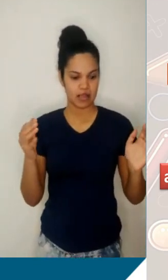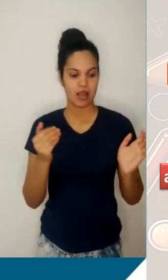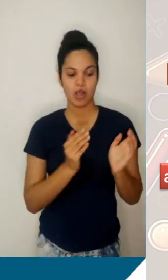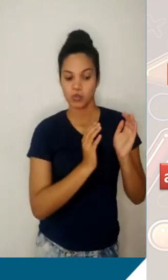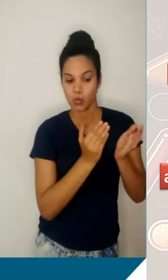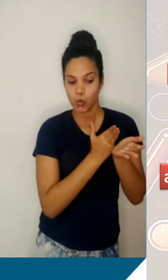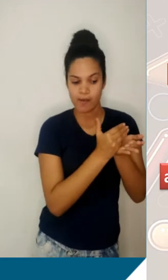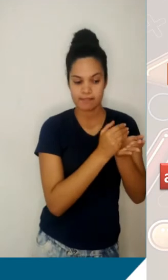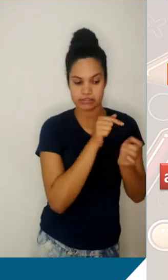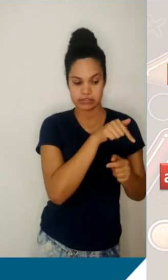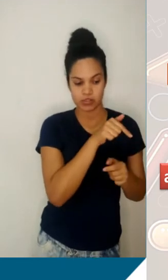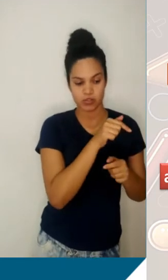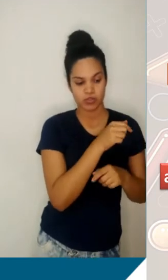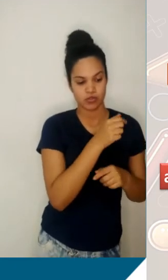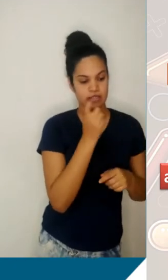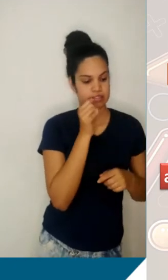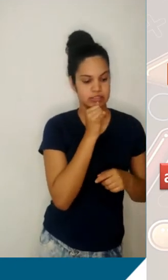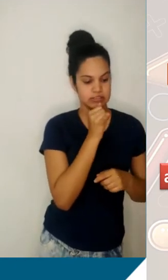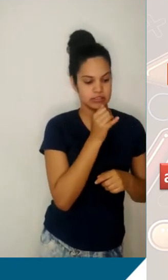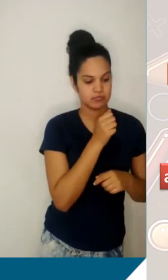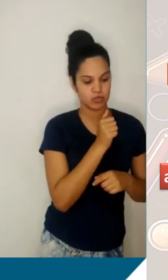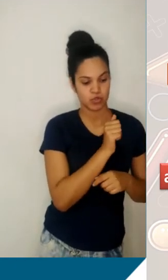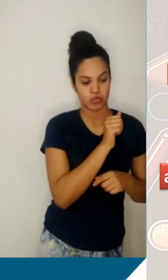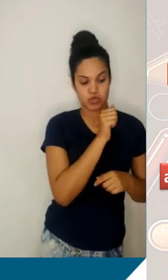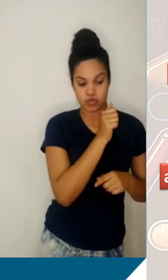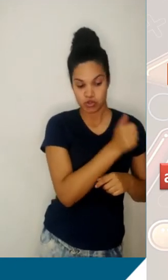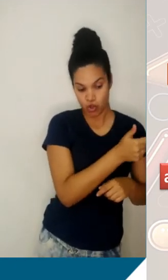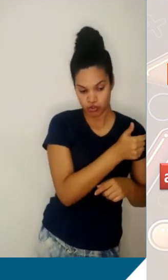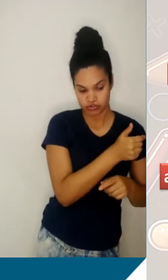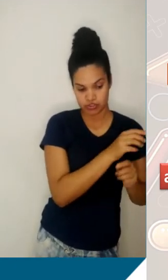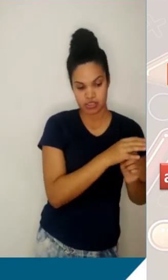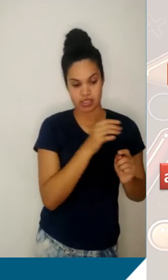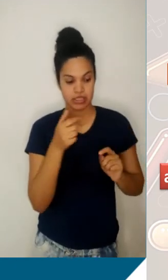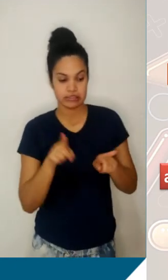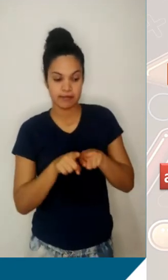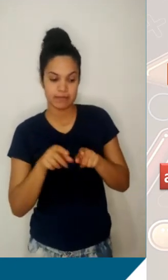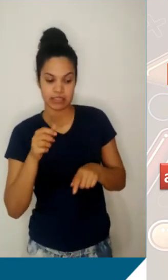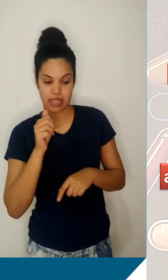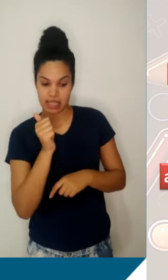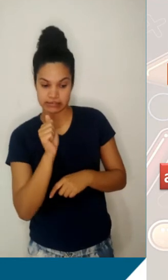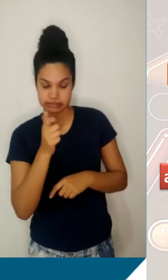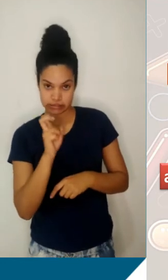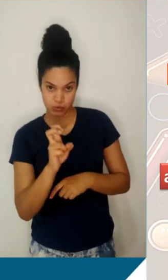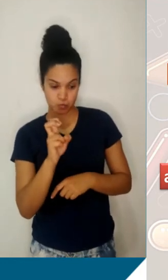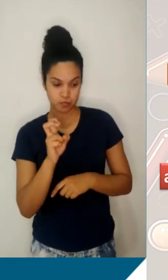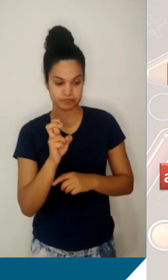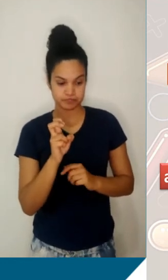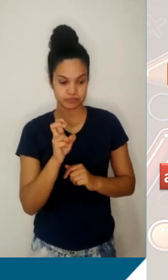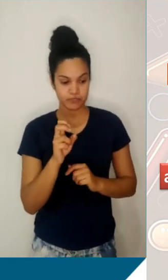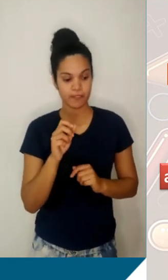Olha, partindo do termo de posição 2 até o termo de posição 5, a gente já viu isso daqui. A gente sabe que o A5 é o